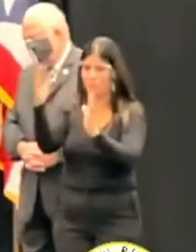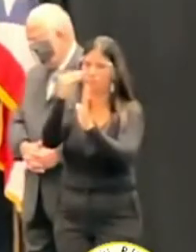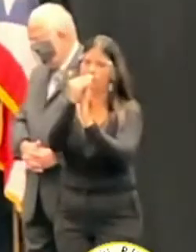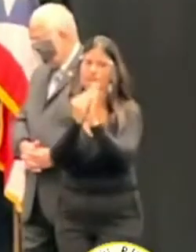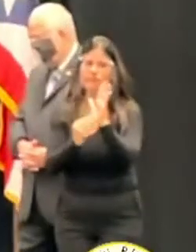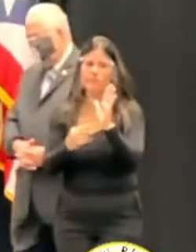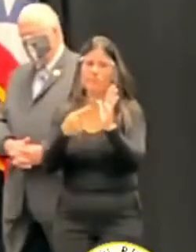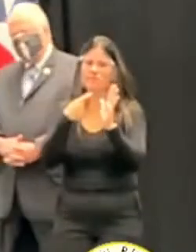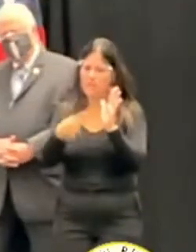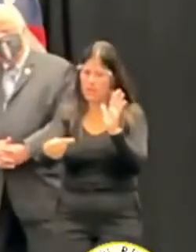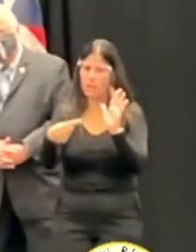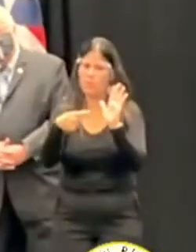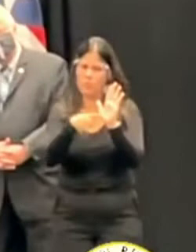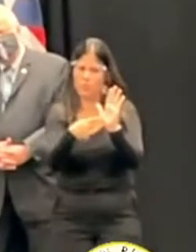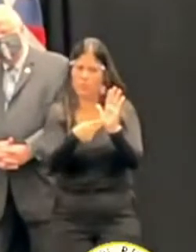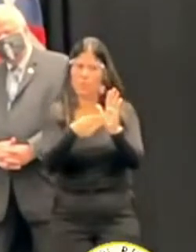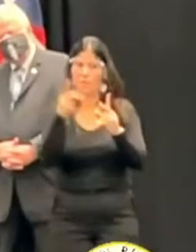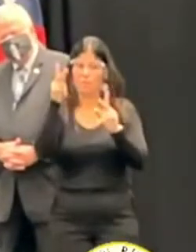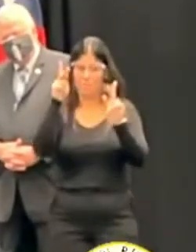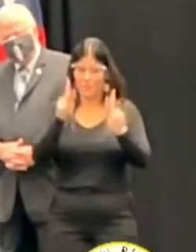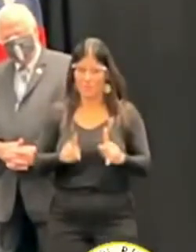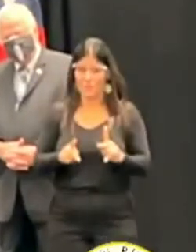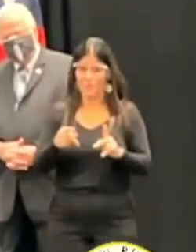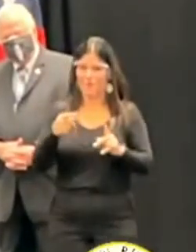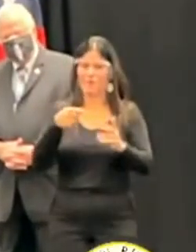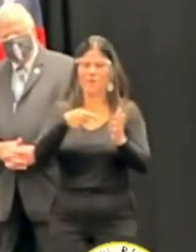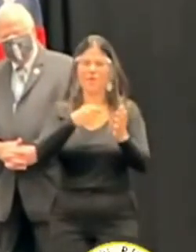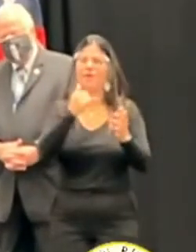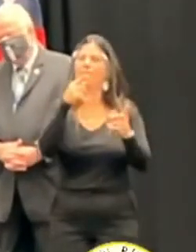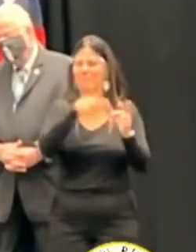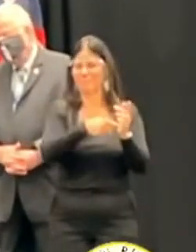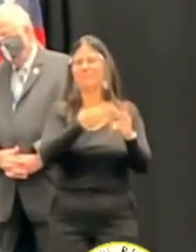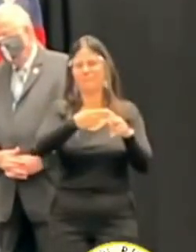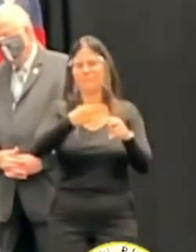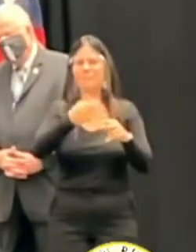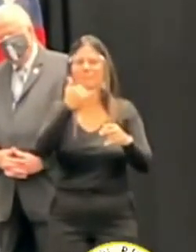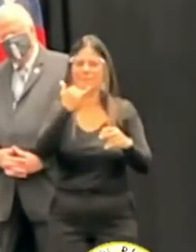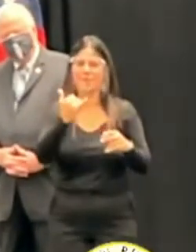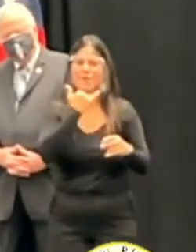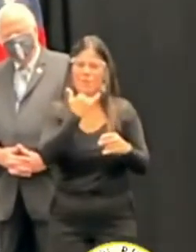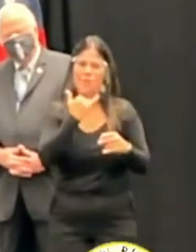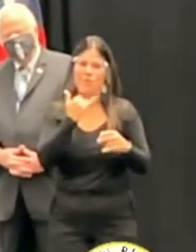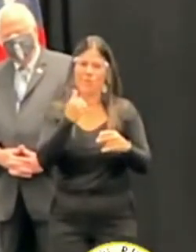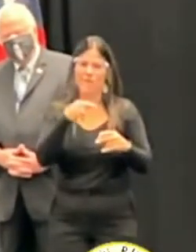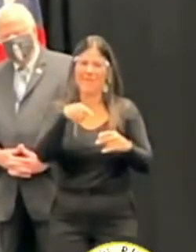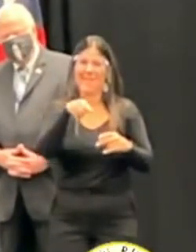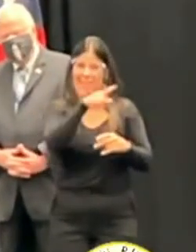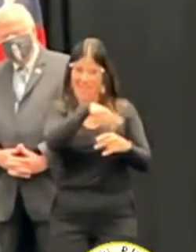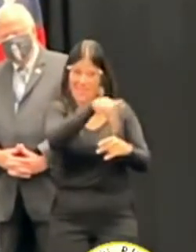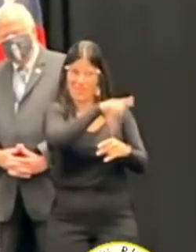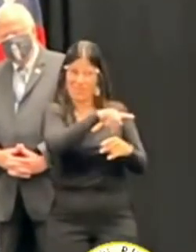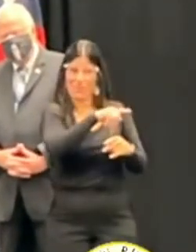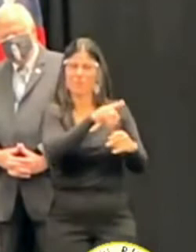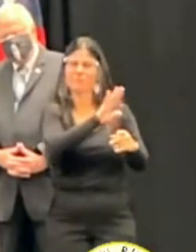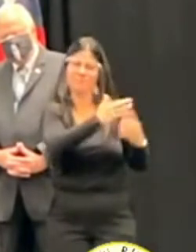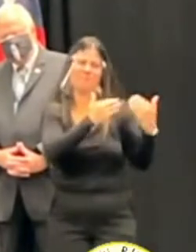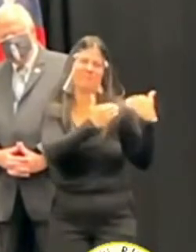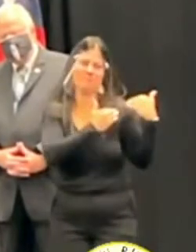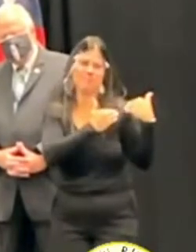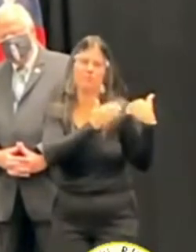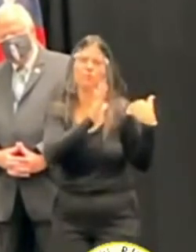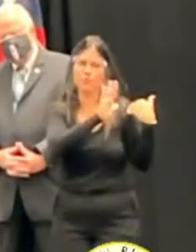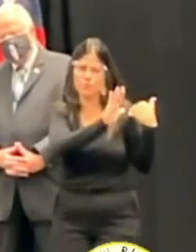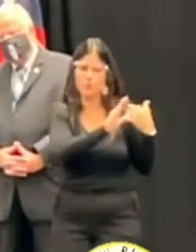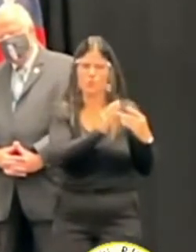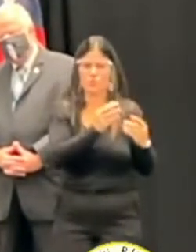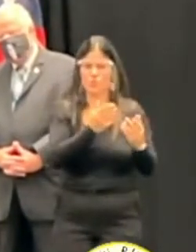auditada con relación a alguno de los señalamientos o las recomendaciones que haga el contrador están en el informe. Así que eso es importante, ¿verdad?, que